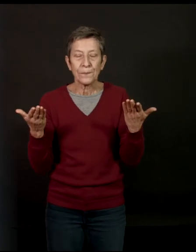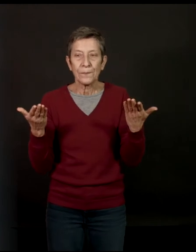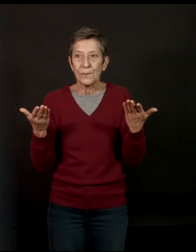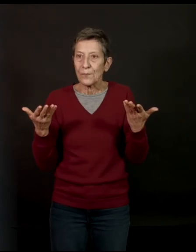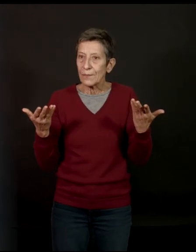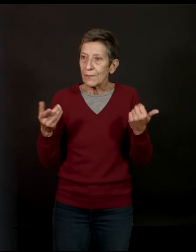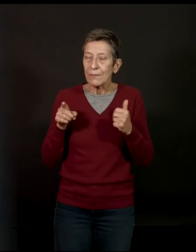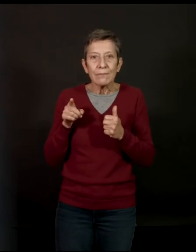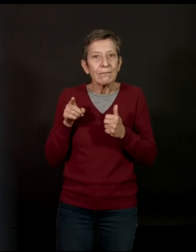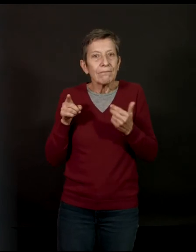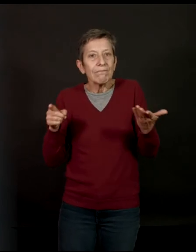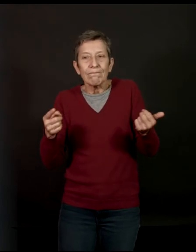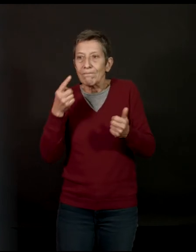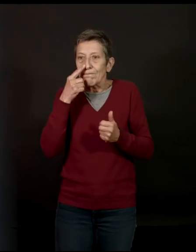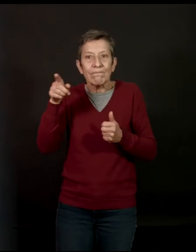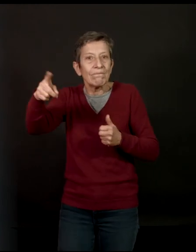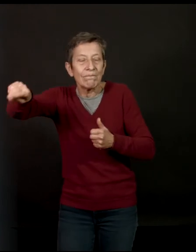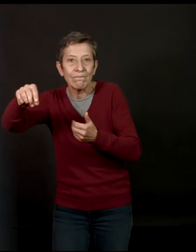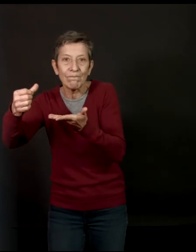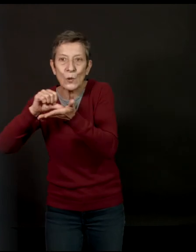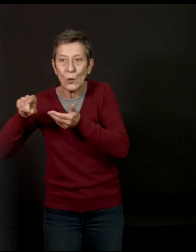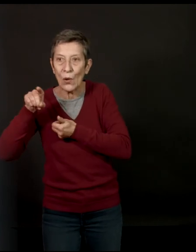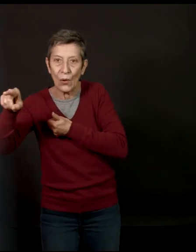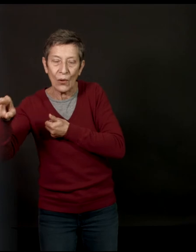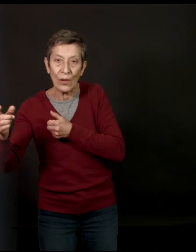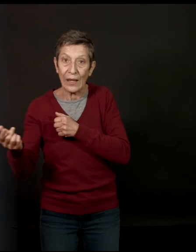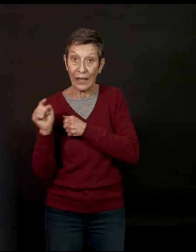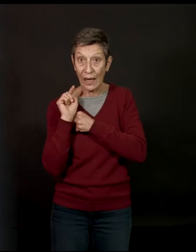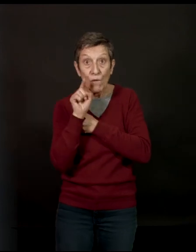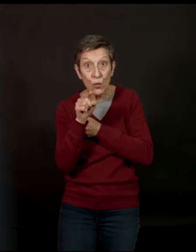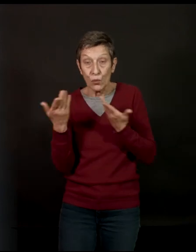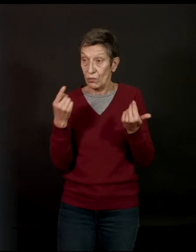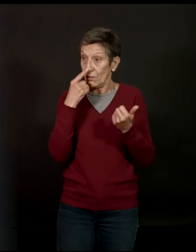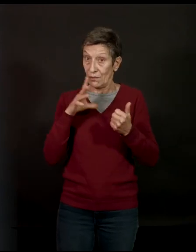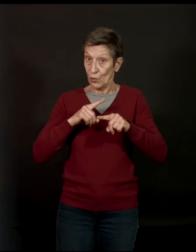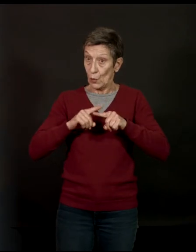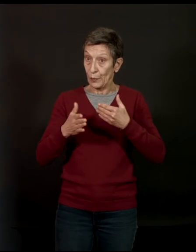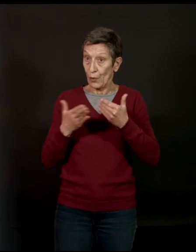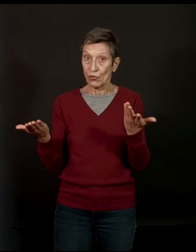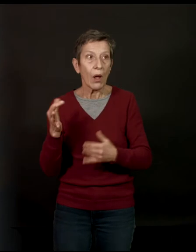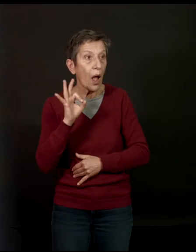une communauté entre ce qu'ils font et ce que vous faites ? Oui, c'est vrai. J'ai beaucoup aimé ce